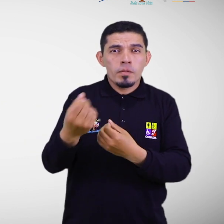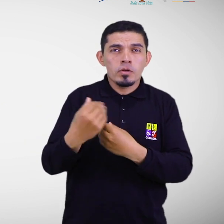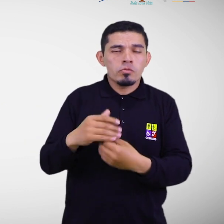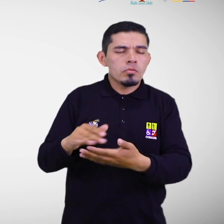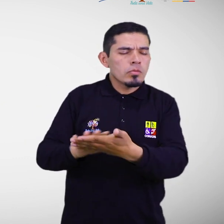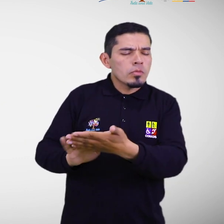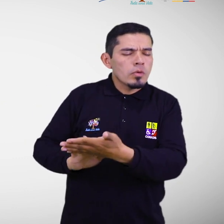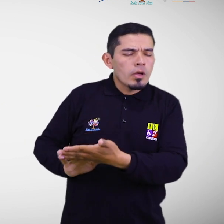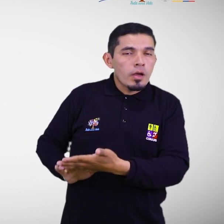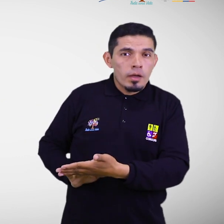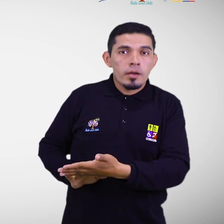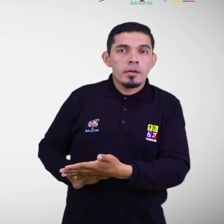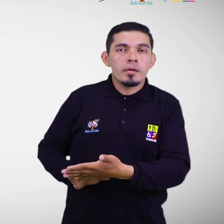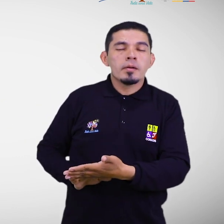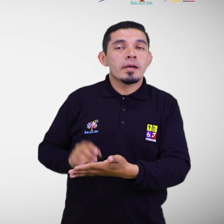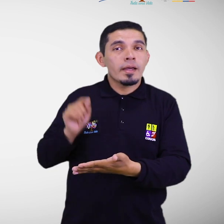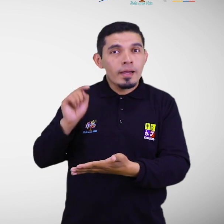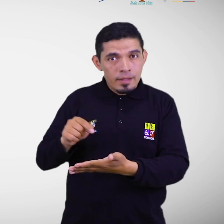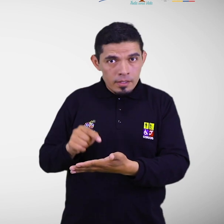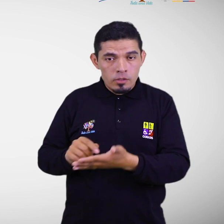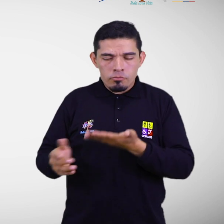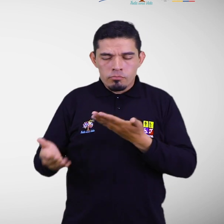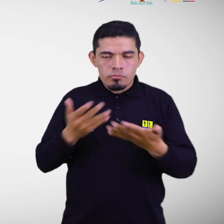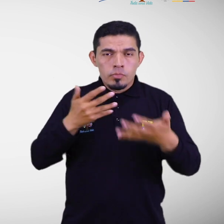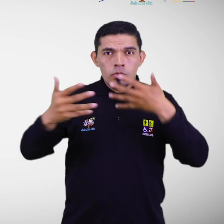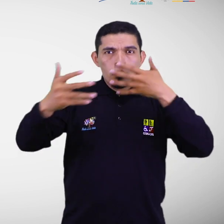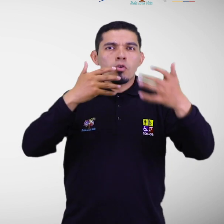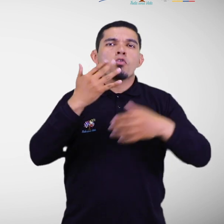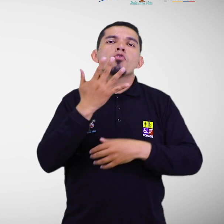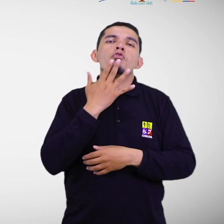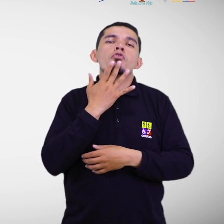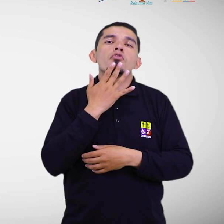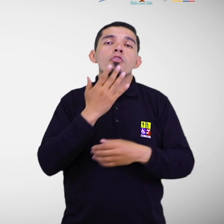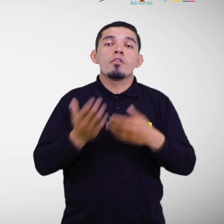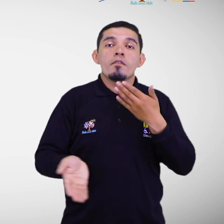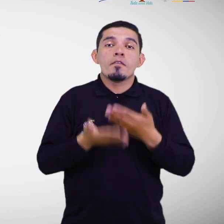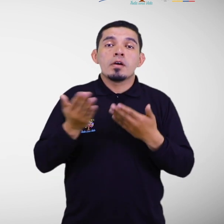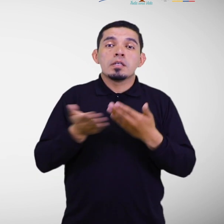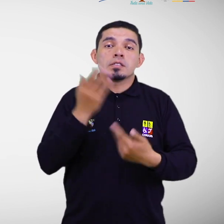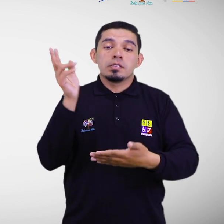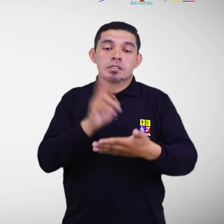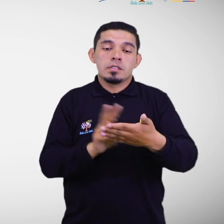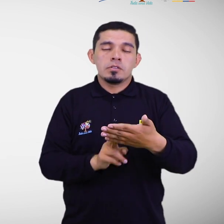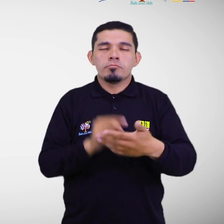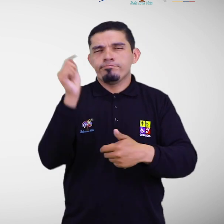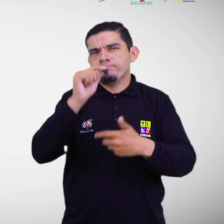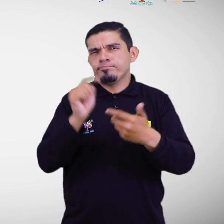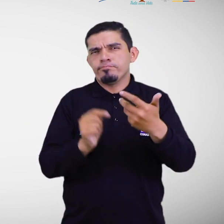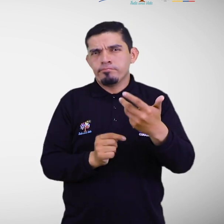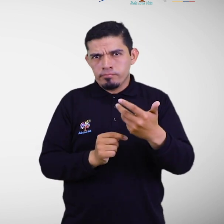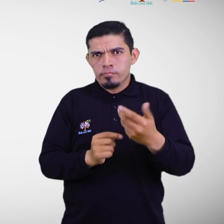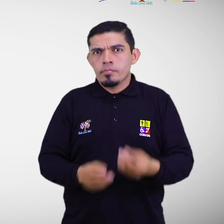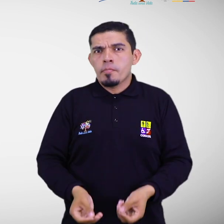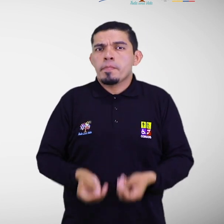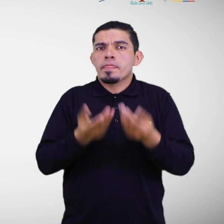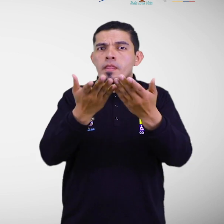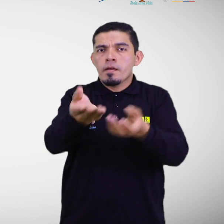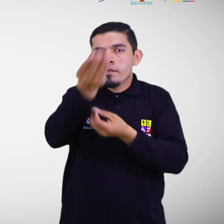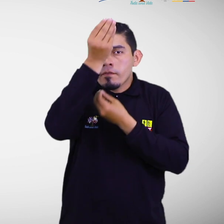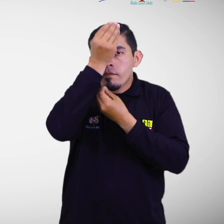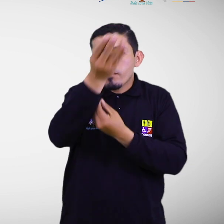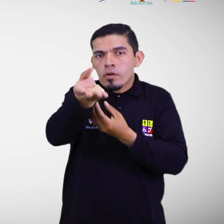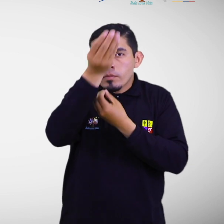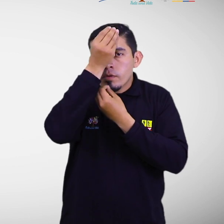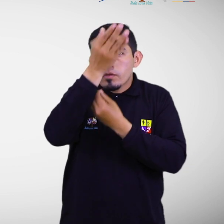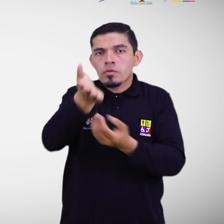relieve, sistema braille, contrastes cromáticos, fácil lectura. Entre otros, para ofrecer información